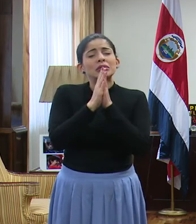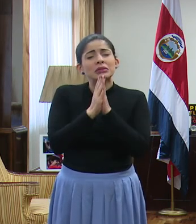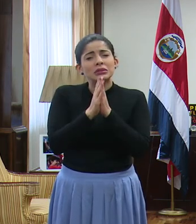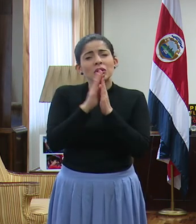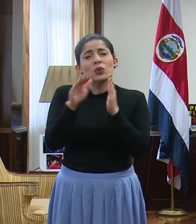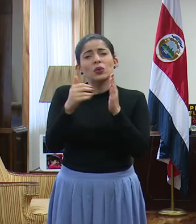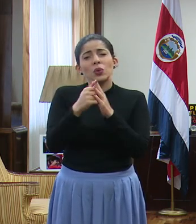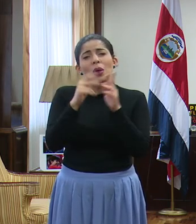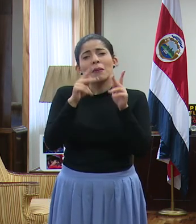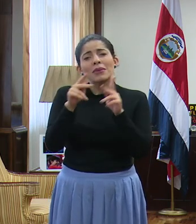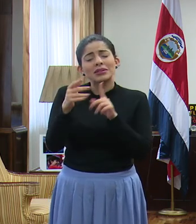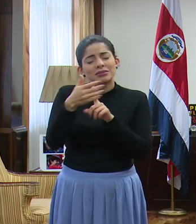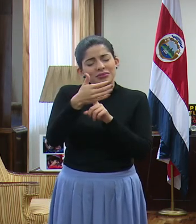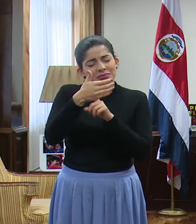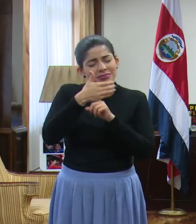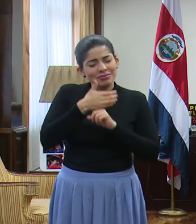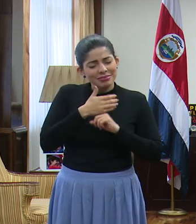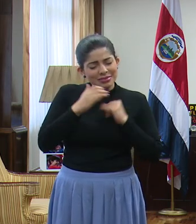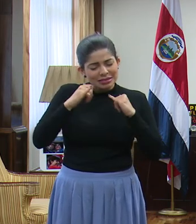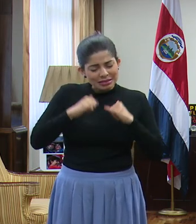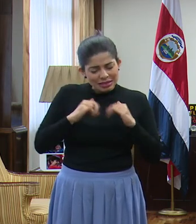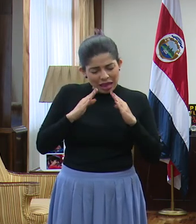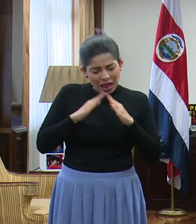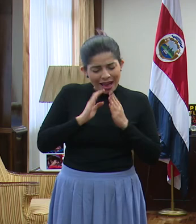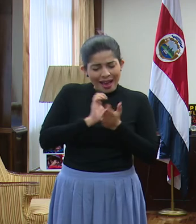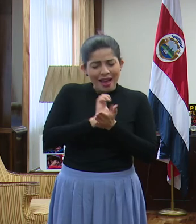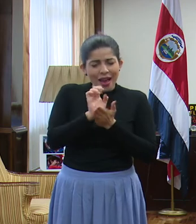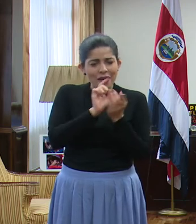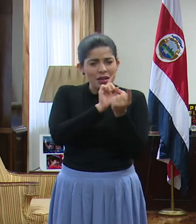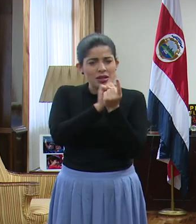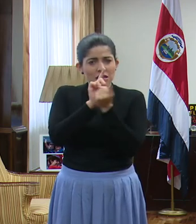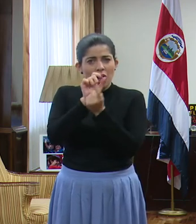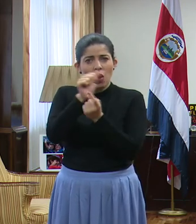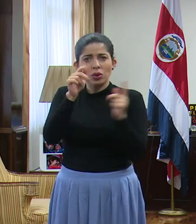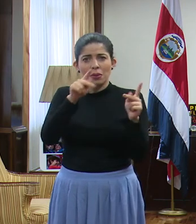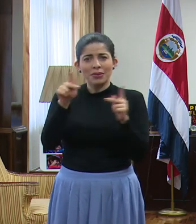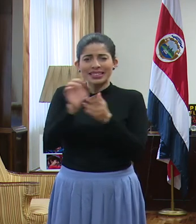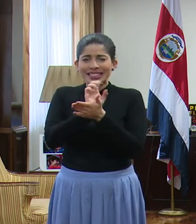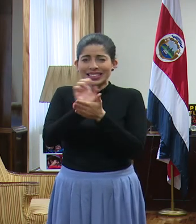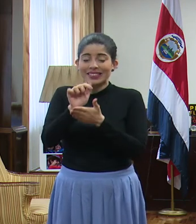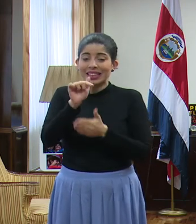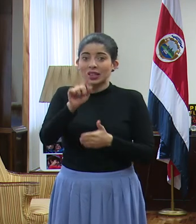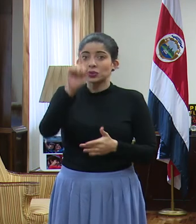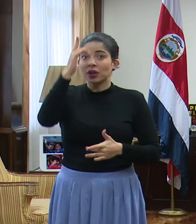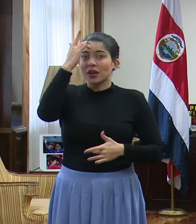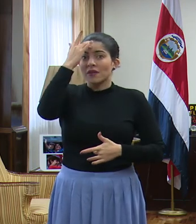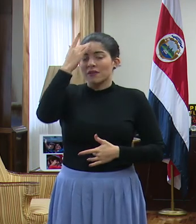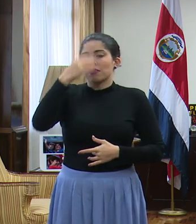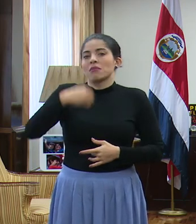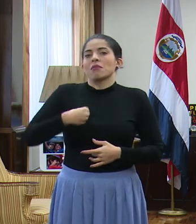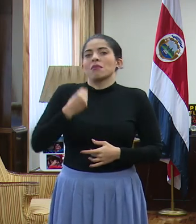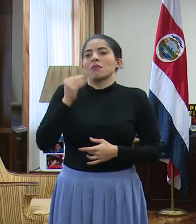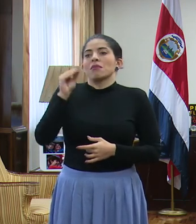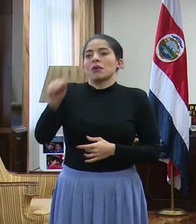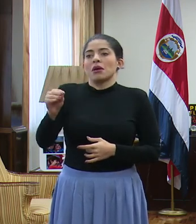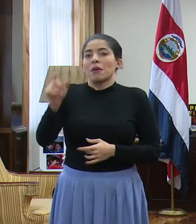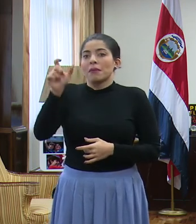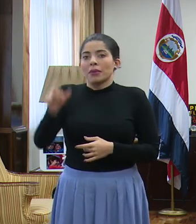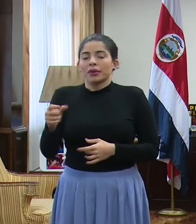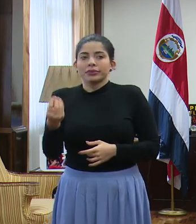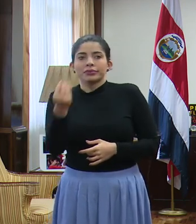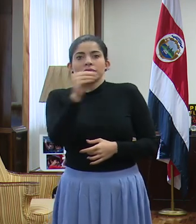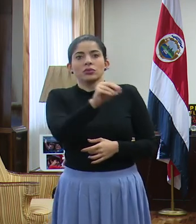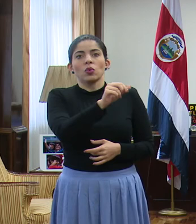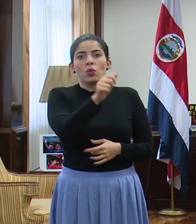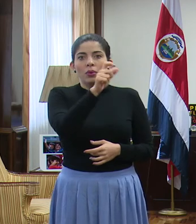la ciudadanía, aíslense. Eviten el contacto con otras personas. Esta es una enfermedad que se contagia de persona a